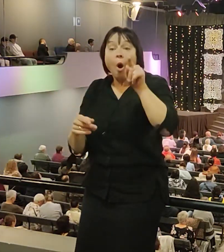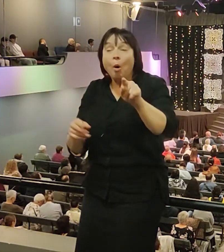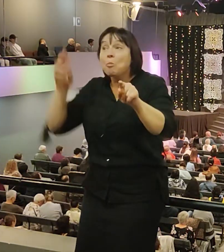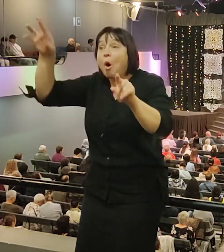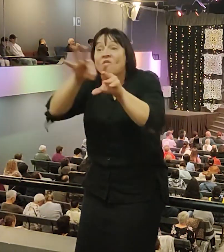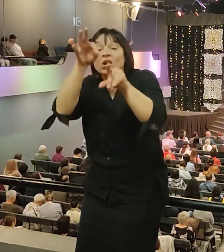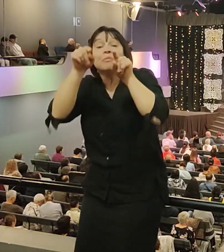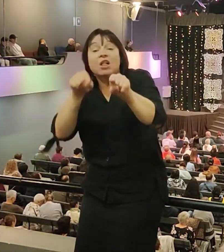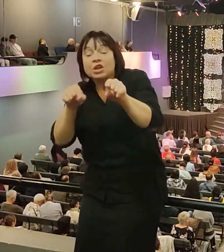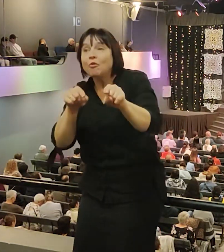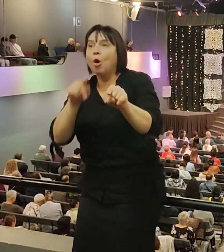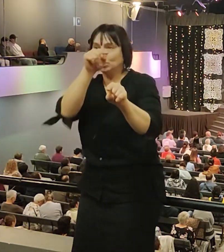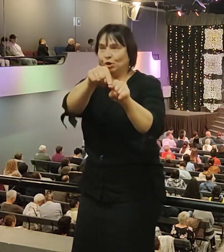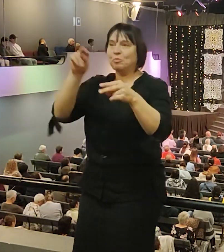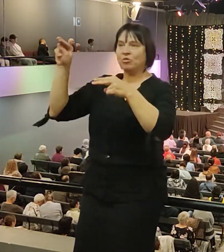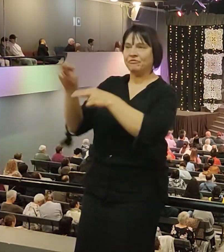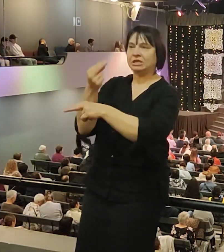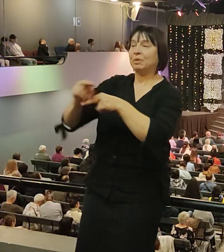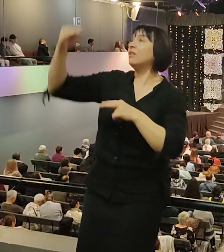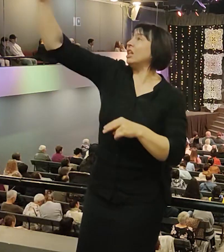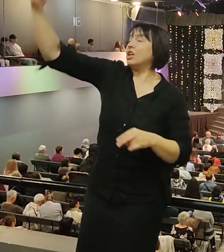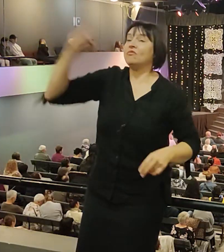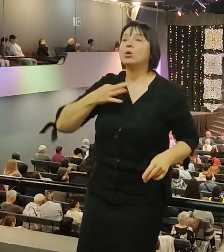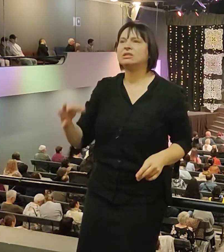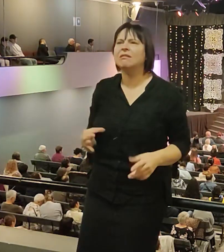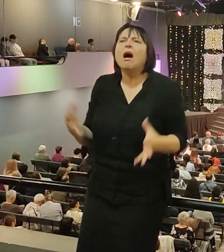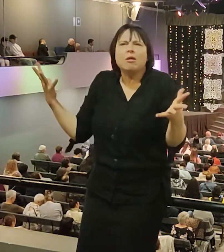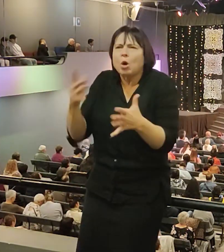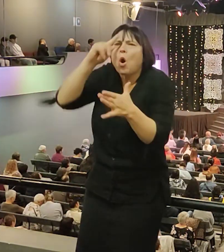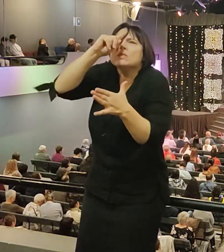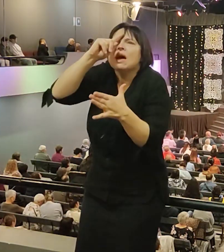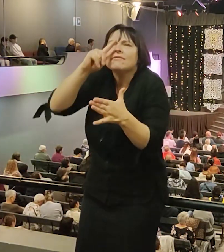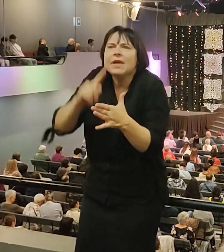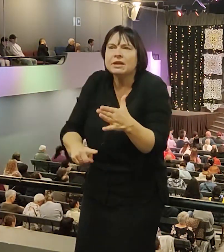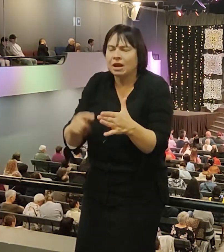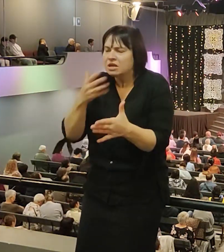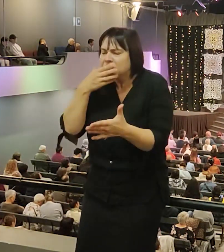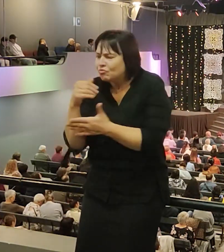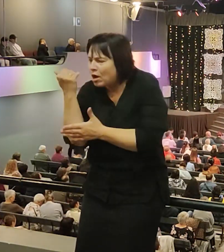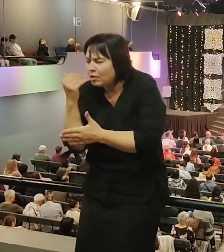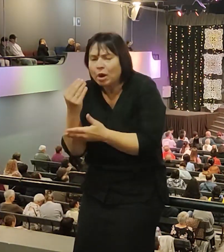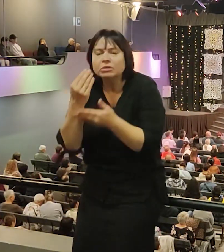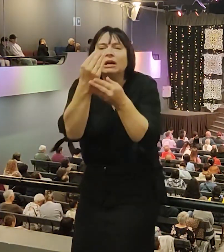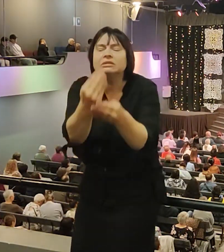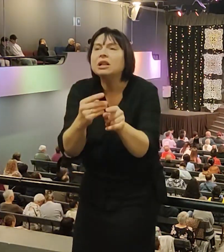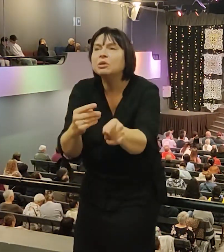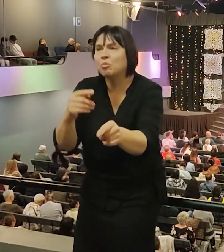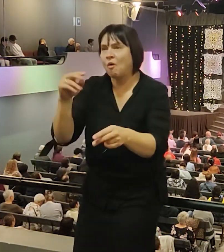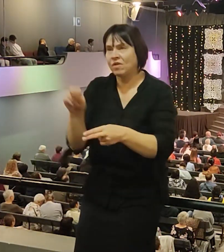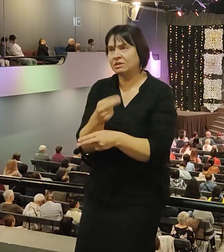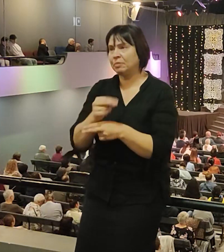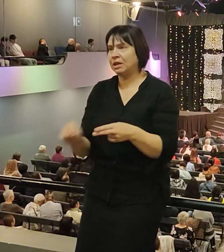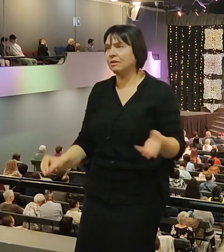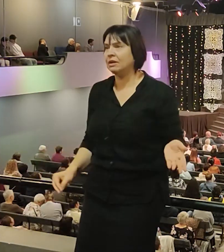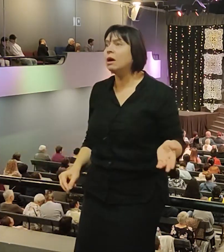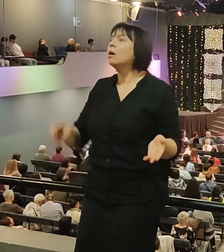воспитал. какое доверие Господь вложил в руки Иосифа. И так же в нашей жизни Бог